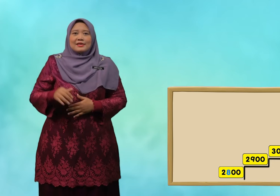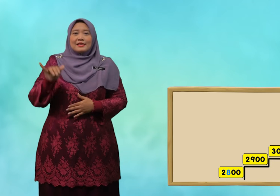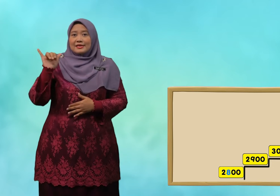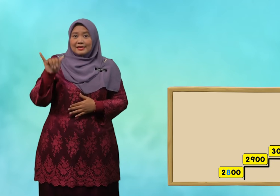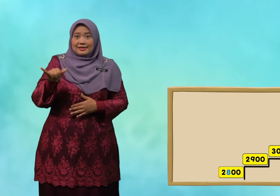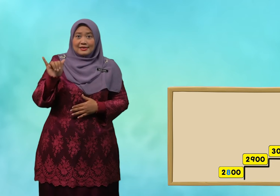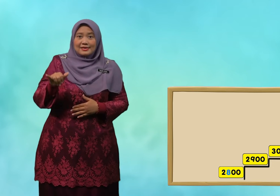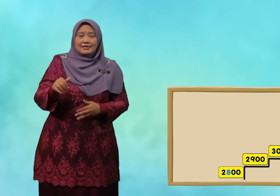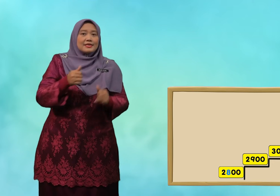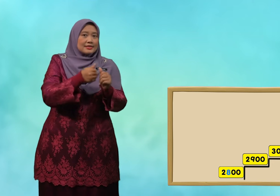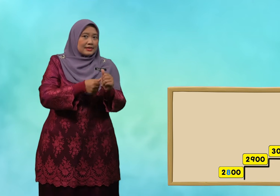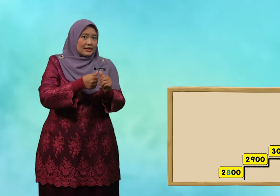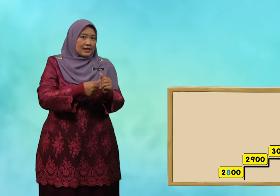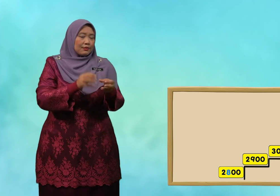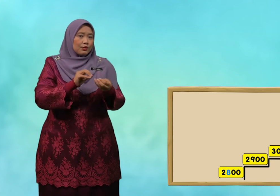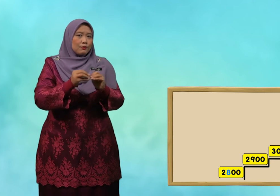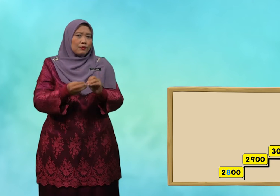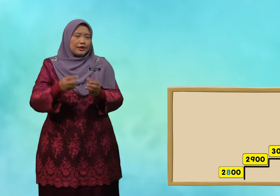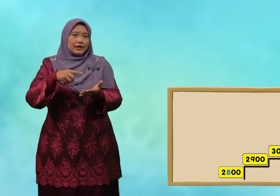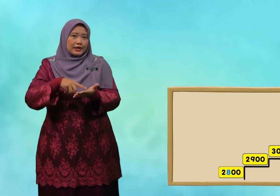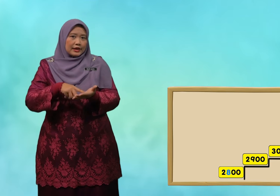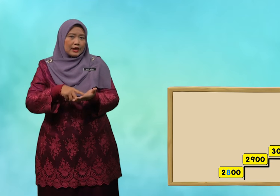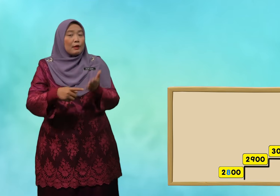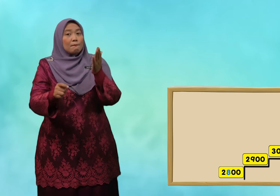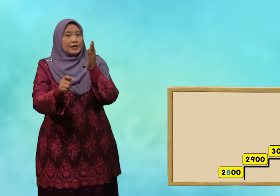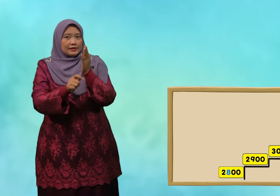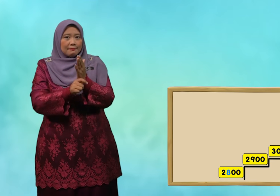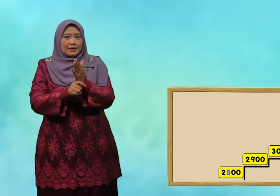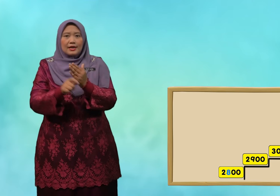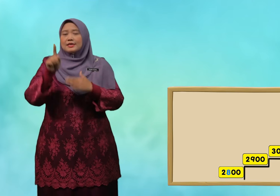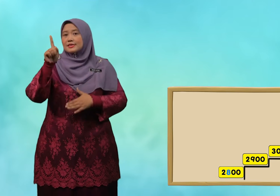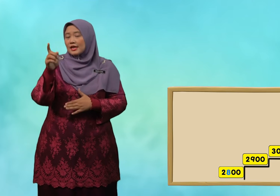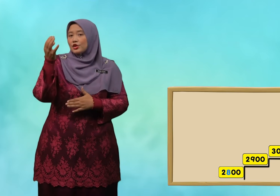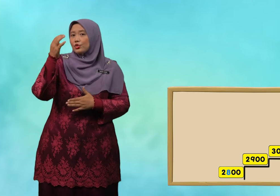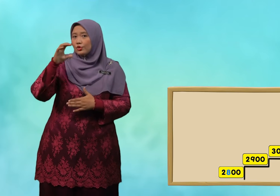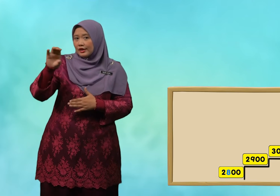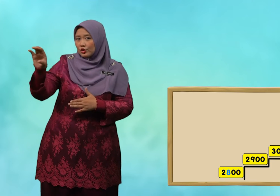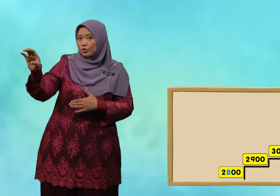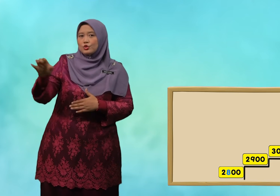Ya, setiap nombor ini bertambah 1,100